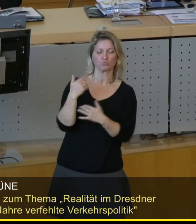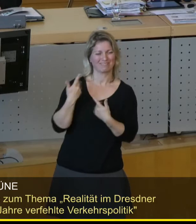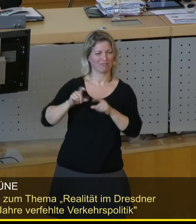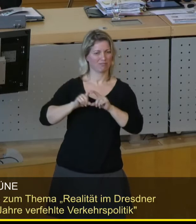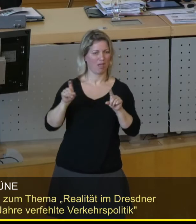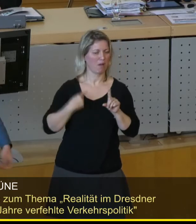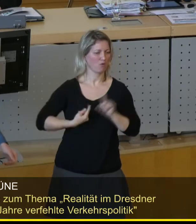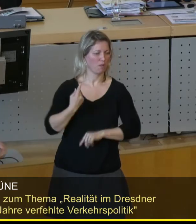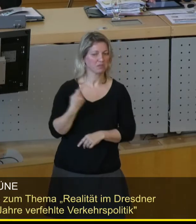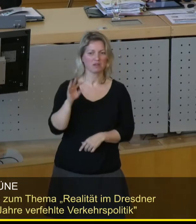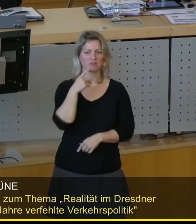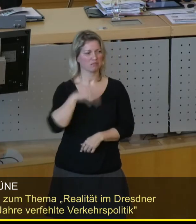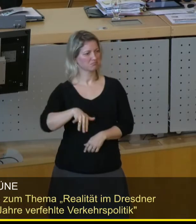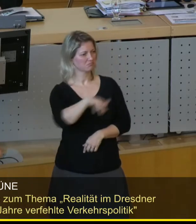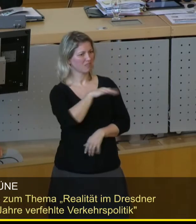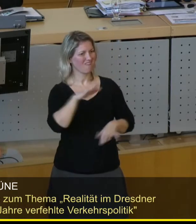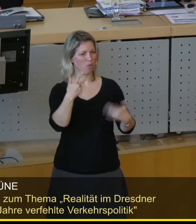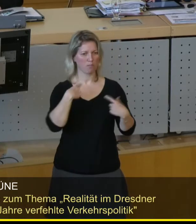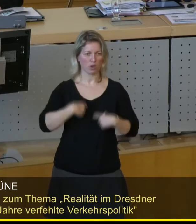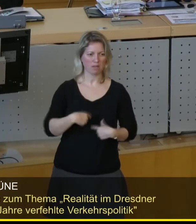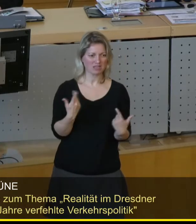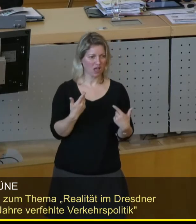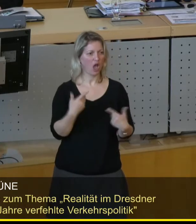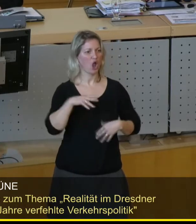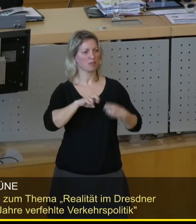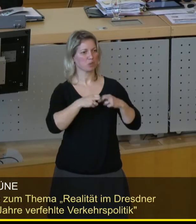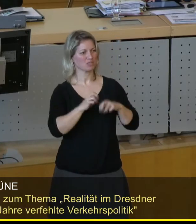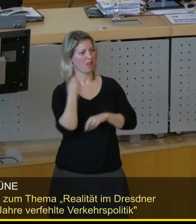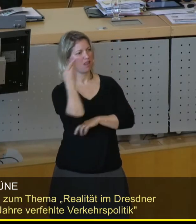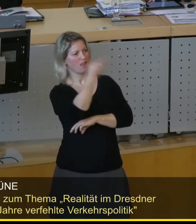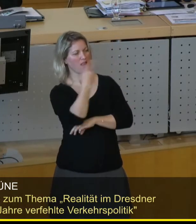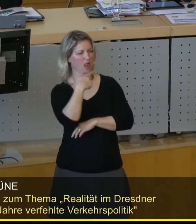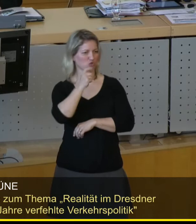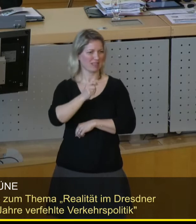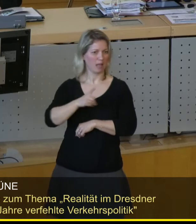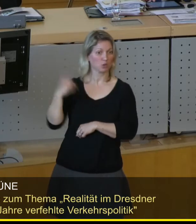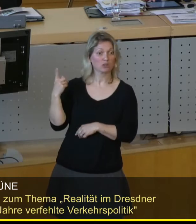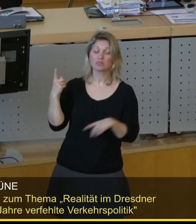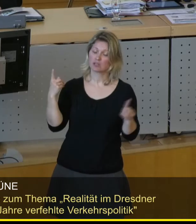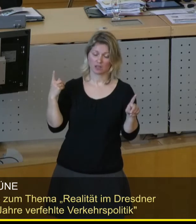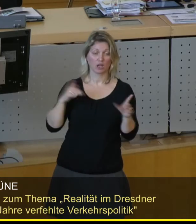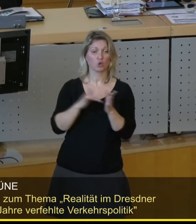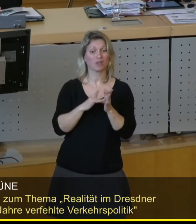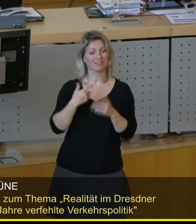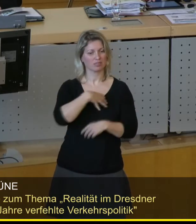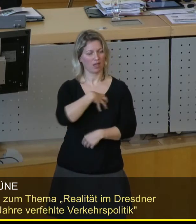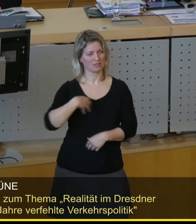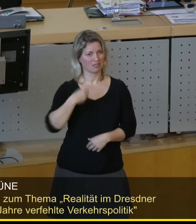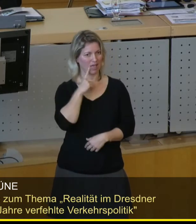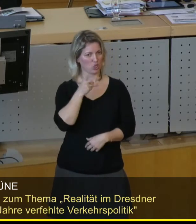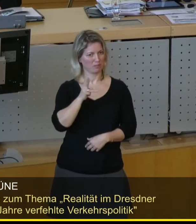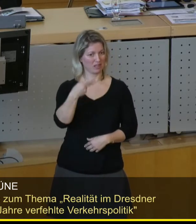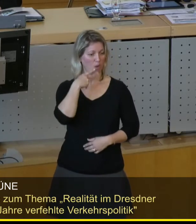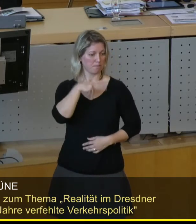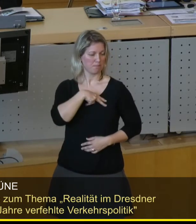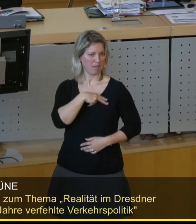aufgeworfen, wer ist denn der Bürgermeister Schmidt-Lammongtehn, der ist heute in Brüssel. Denn Dresden ist nominiert neben anderen Städten für einen Preis